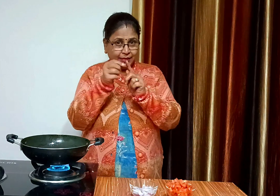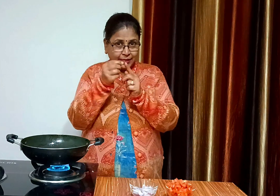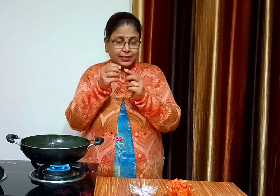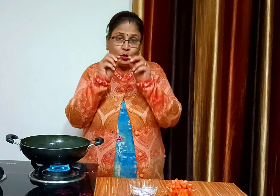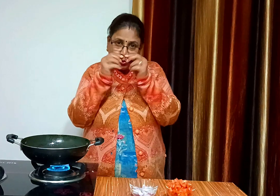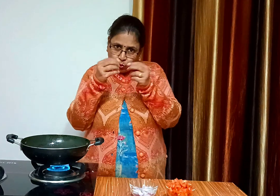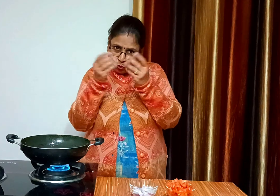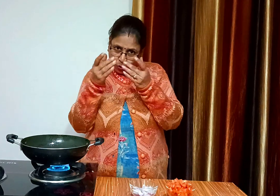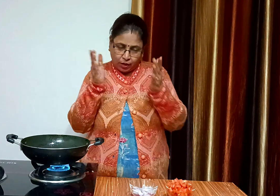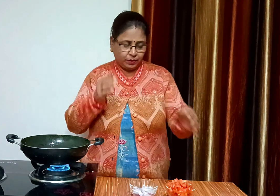लाइची के दाने,